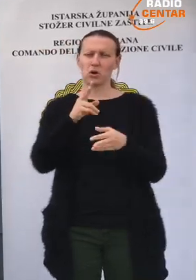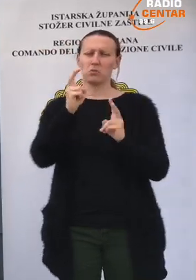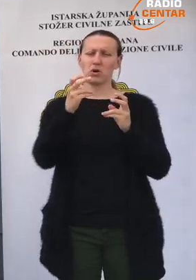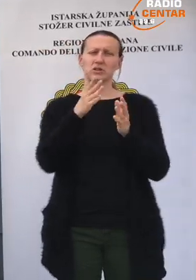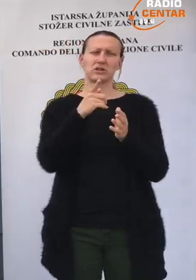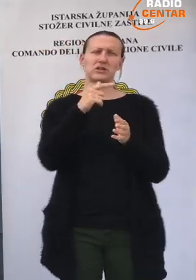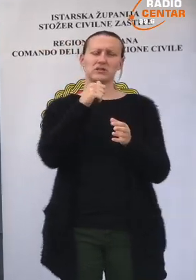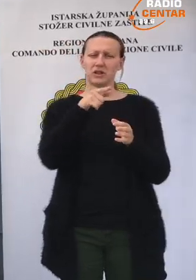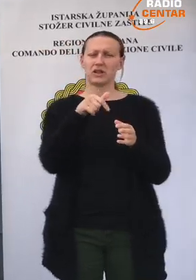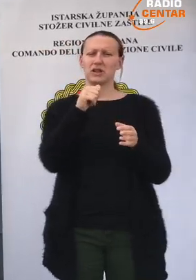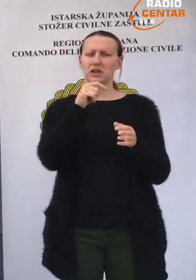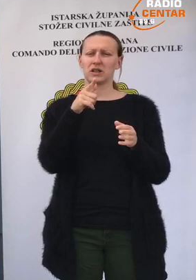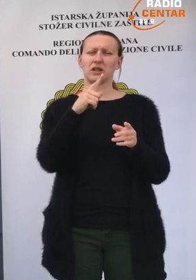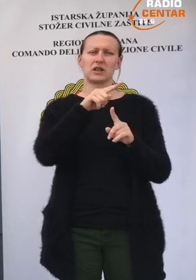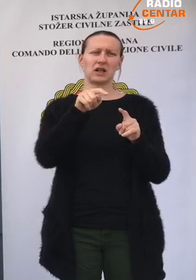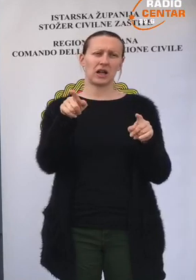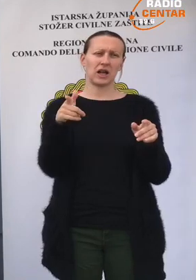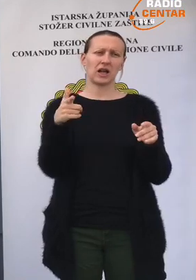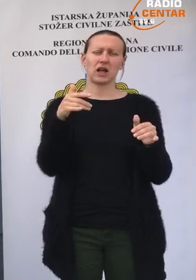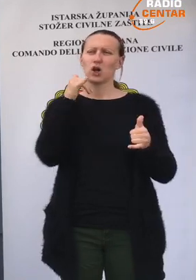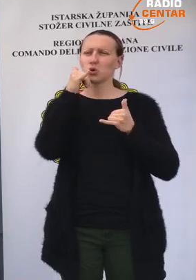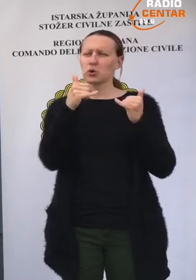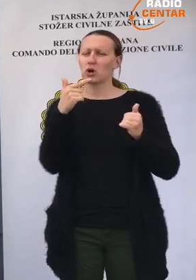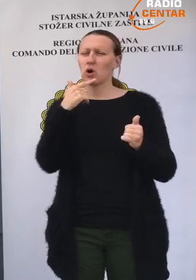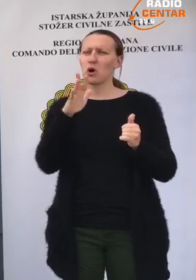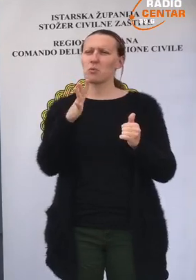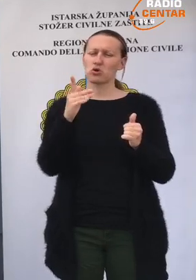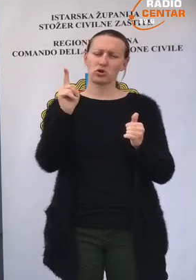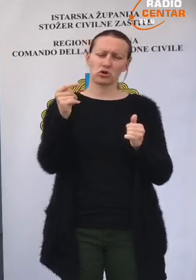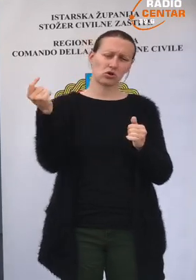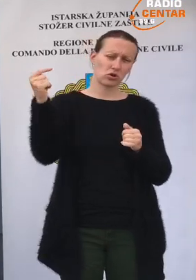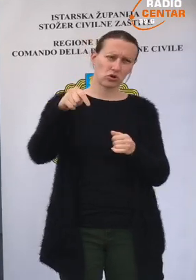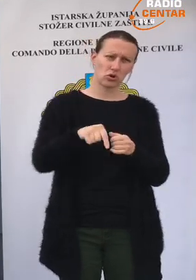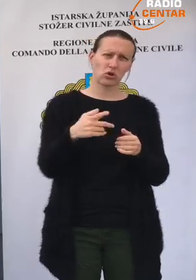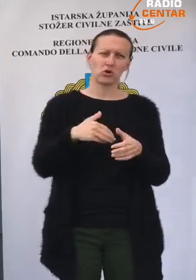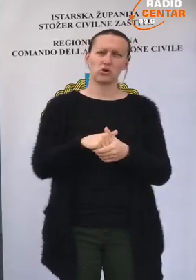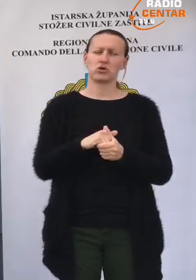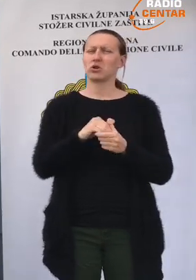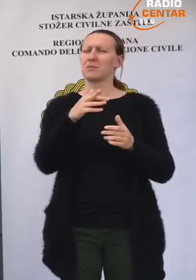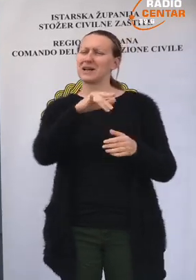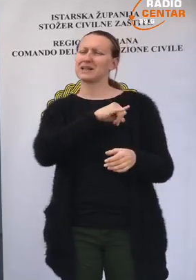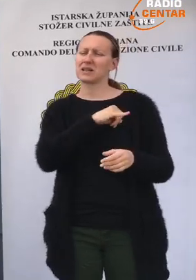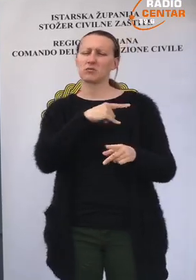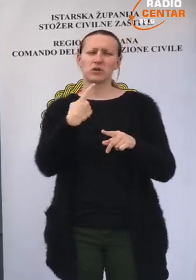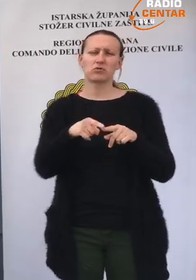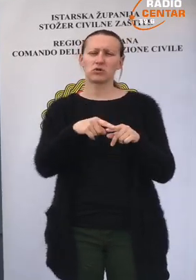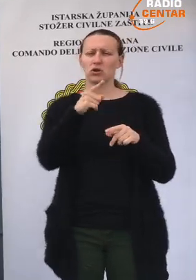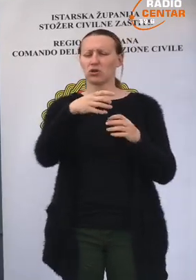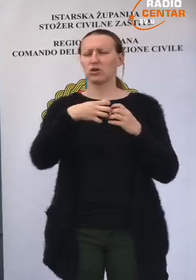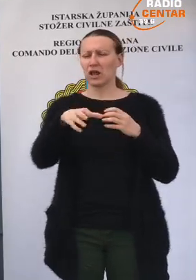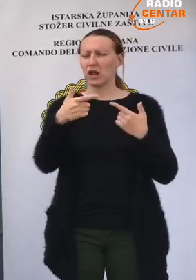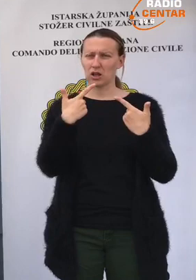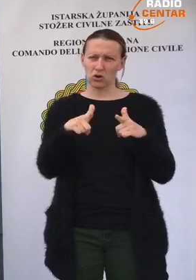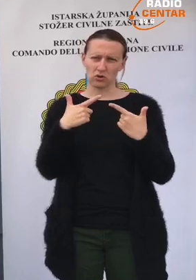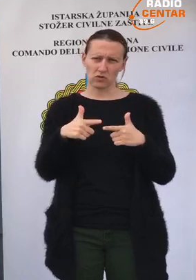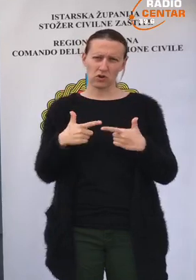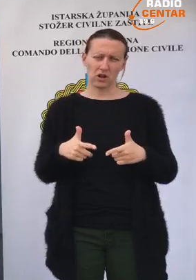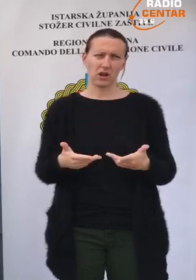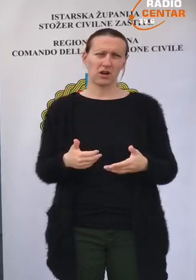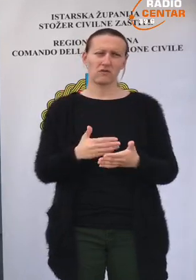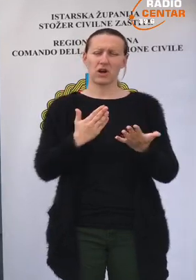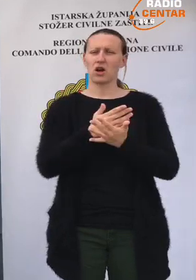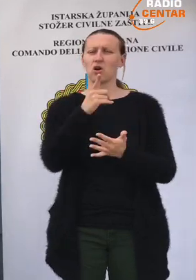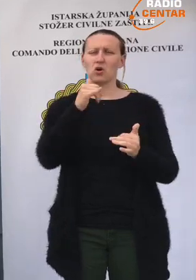Pozivaju se i određeni turisti koji bi mogli doći, pa ih zanima zašto se to i dalje dozvoljava.